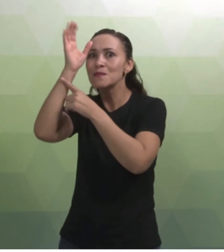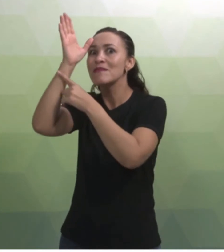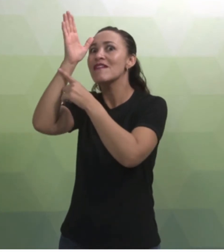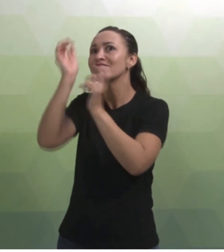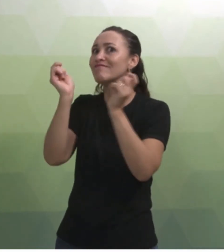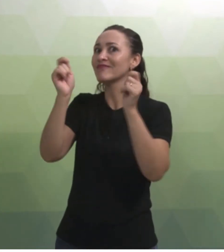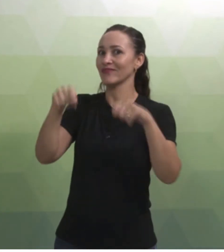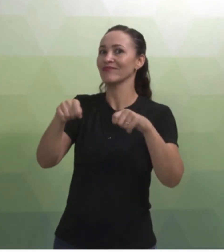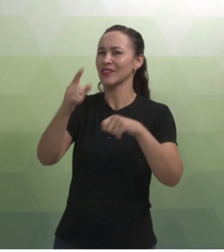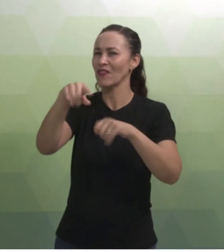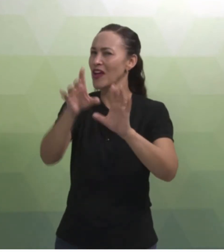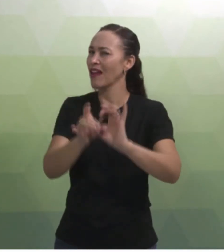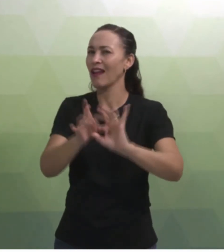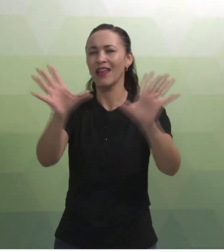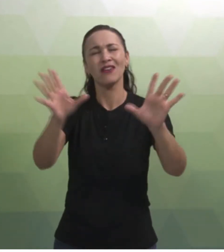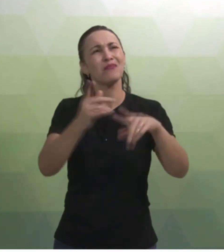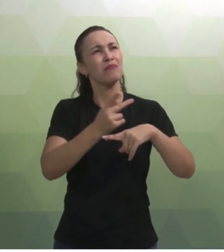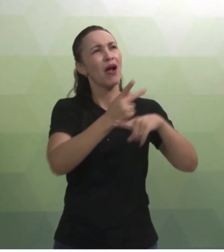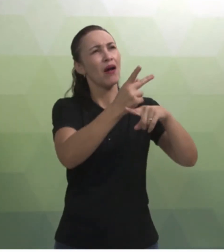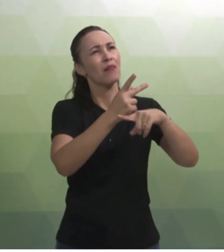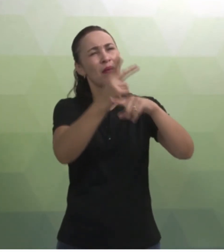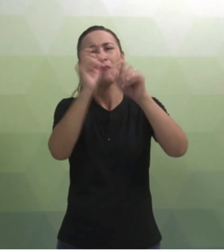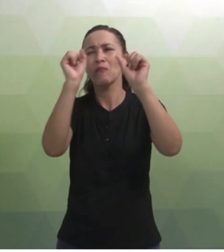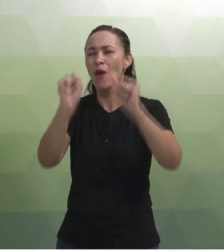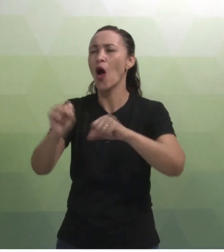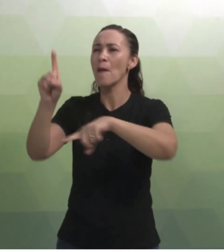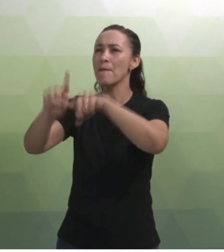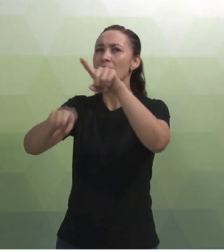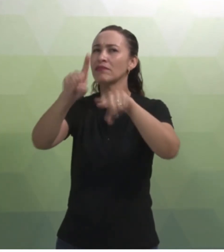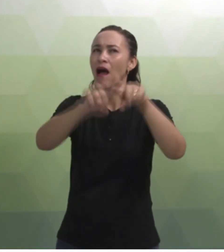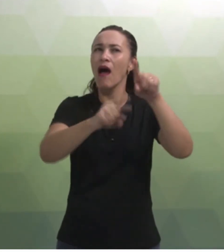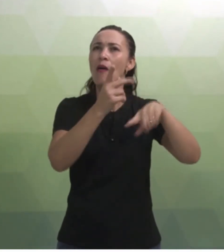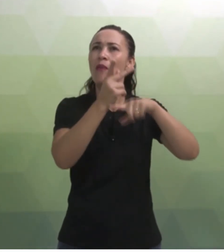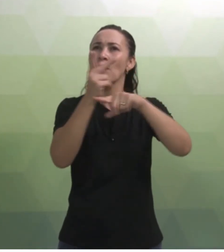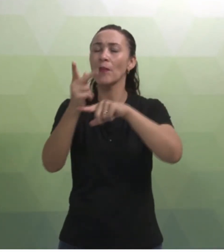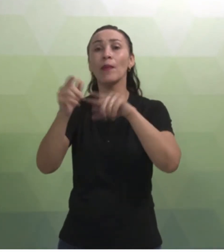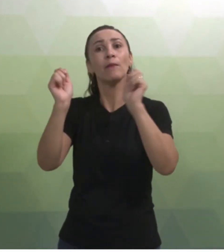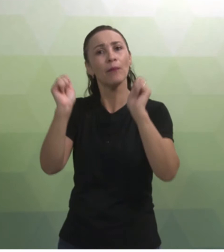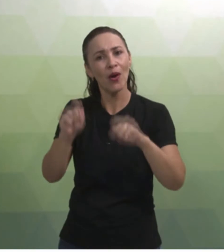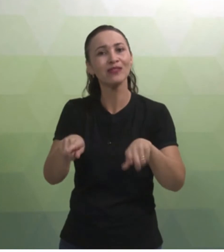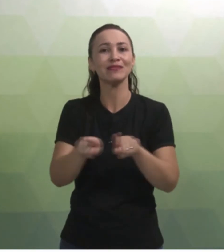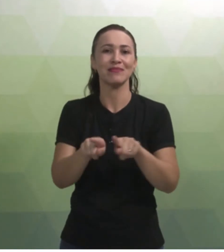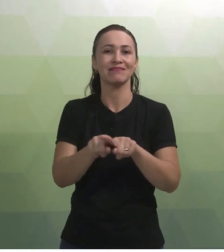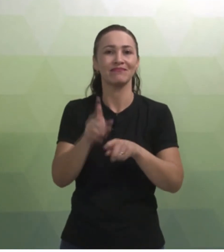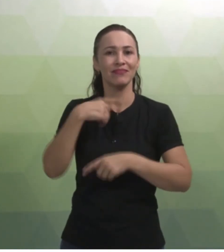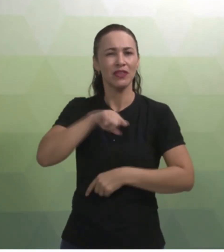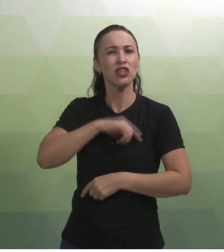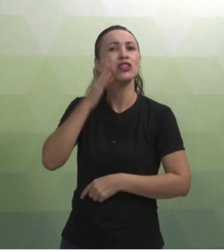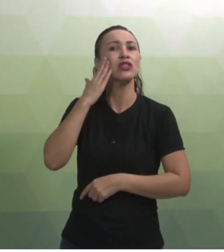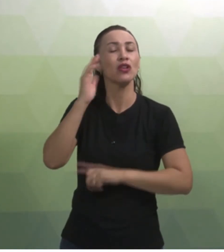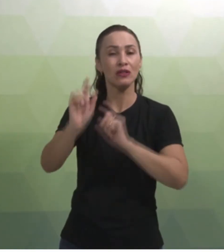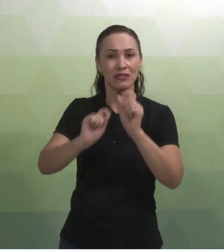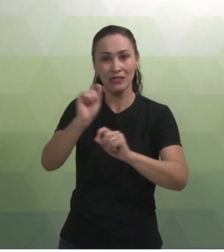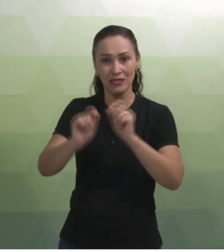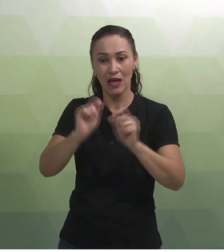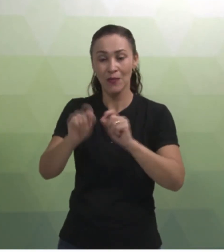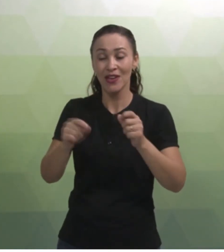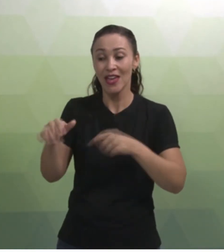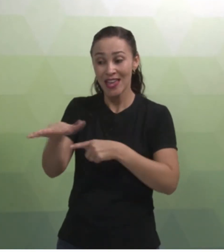Então, fiquem à vontade para pesquisar, para buscar materiais. Porque nós sabemos que, por mais que seja um campo meio que novo,